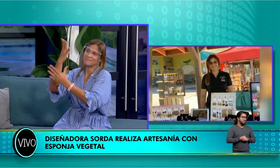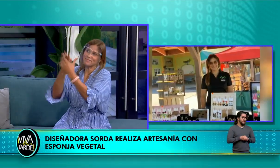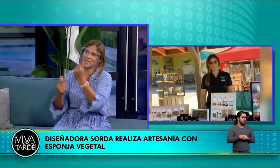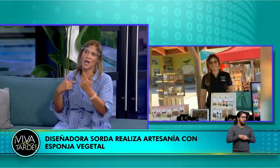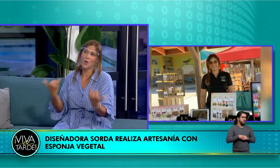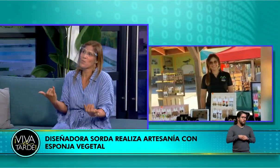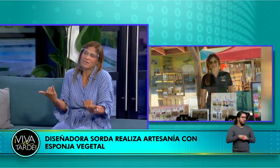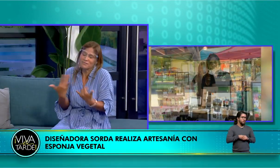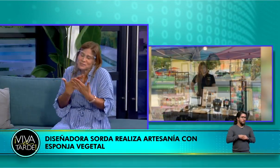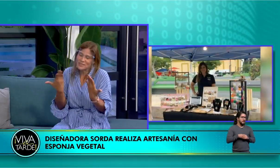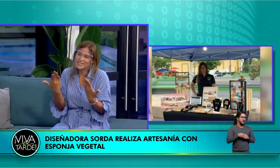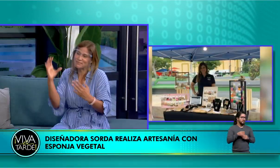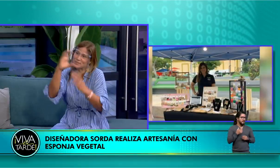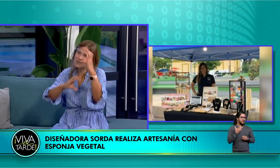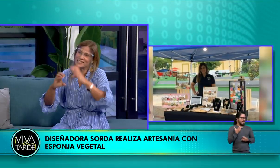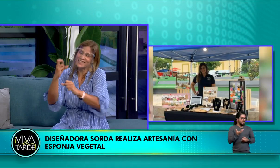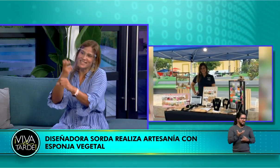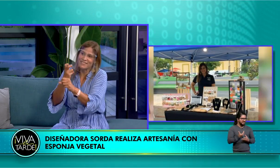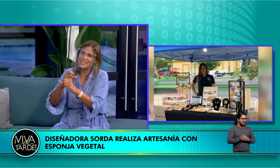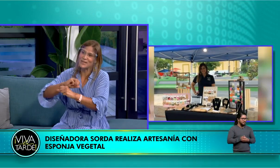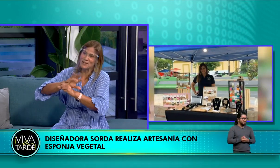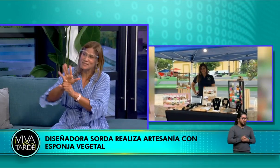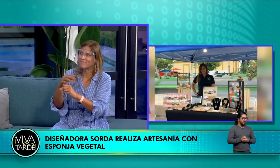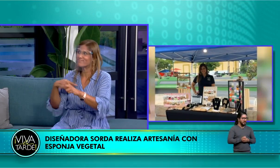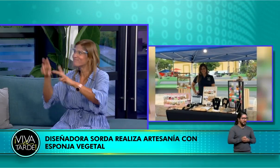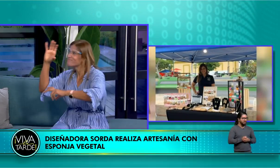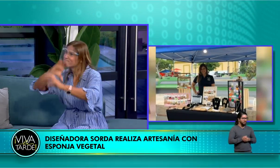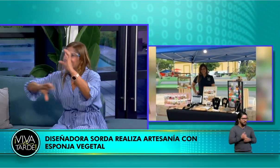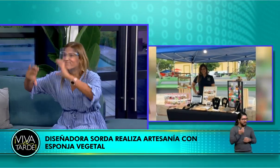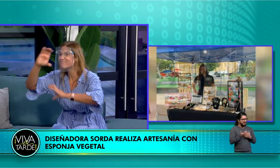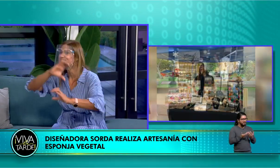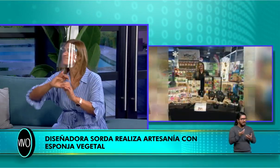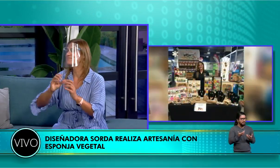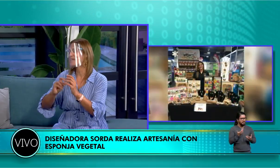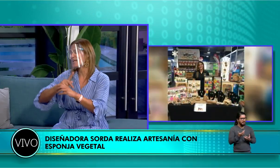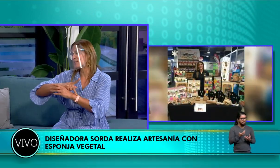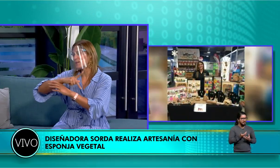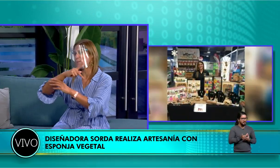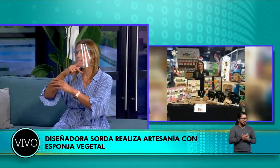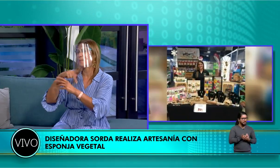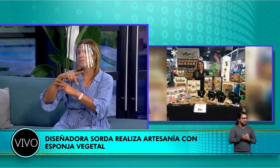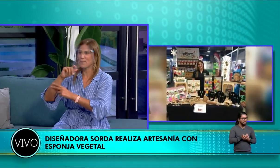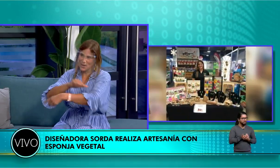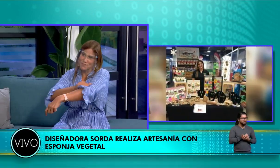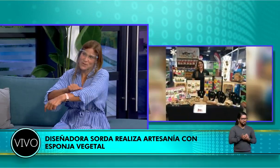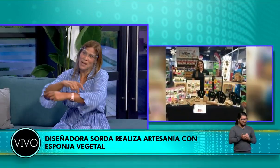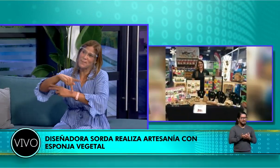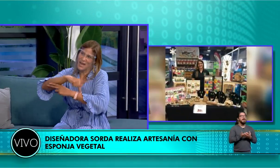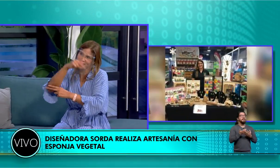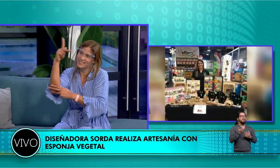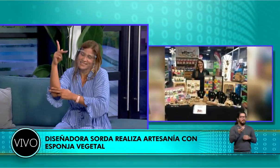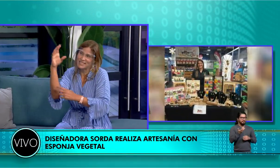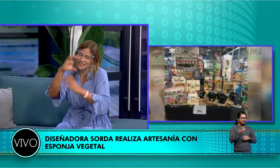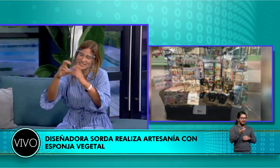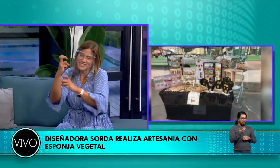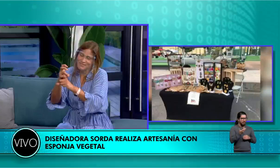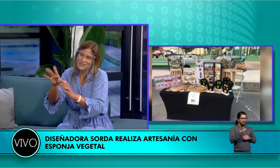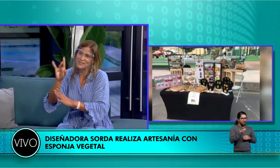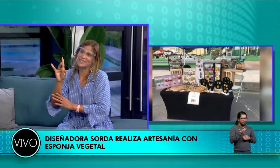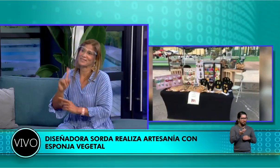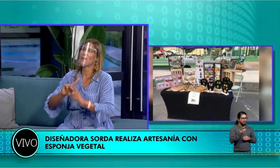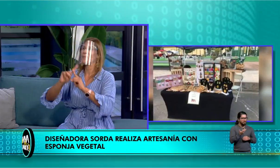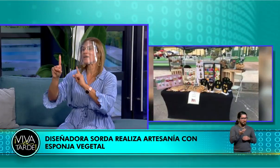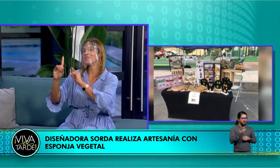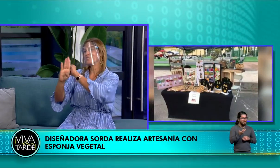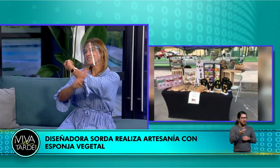Y pero para diciembre fue un poco difícil, ¿verdad? Pues ver como